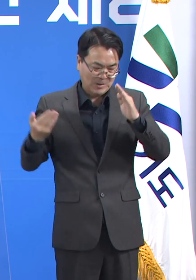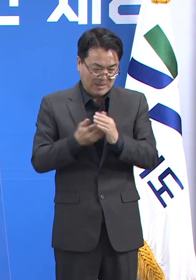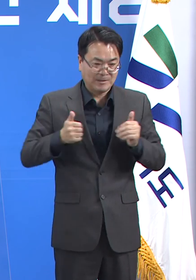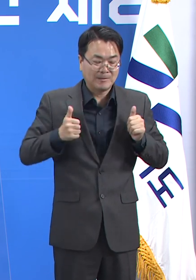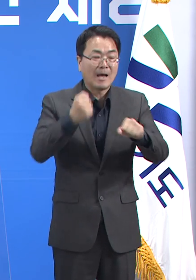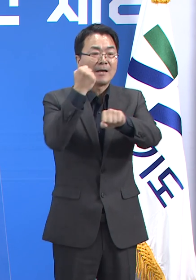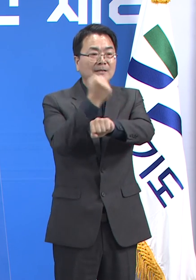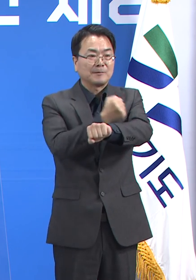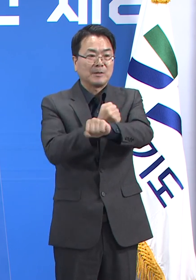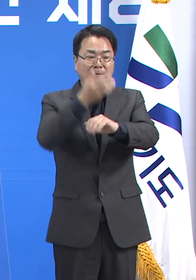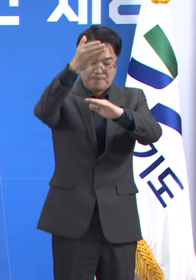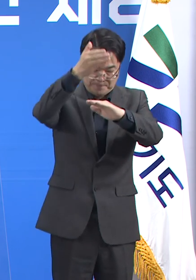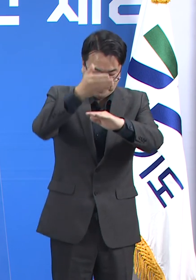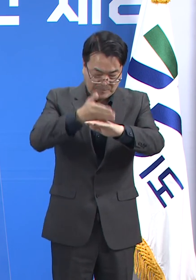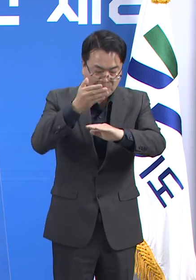다하겠습니다. 감사합니다.